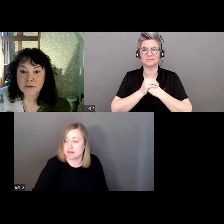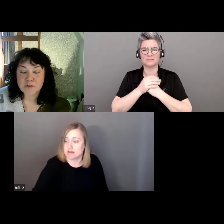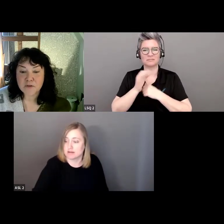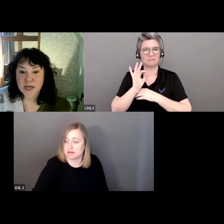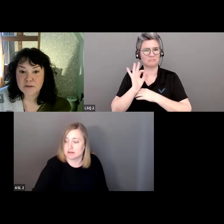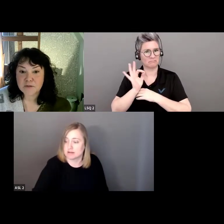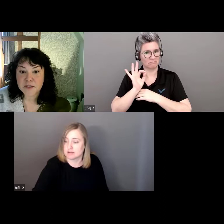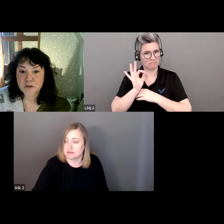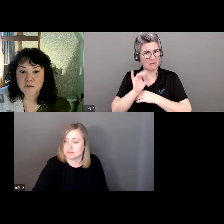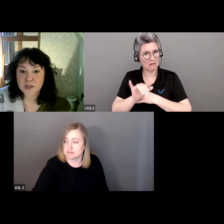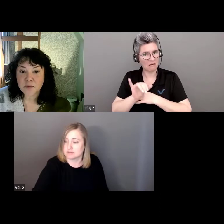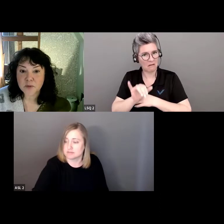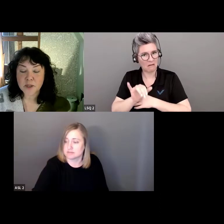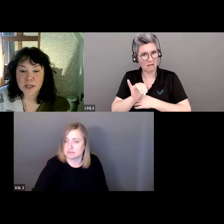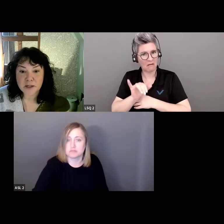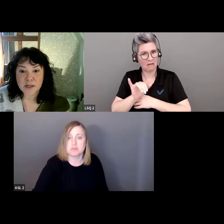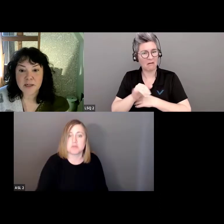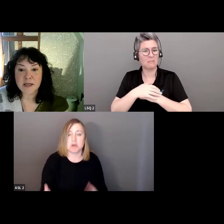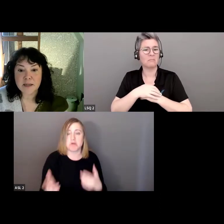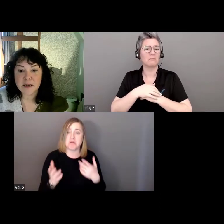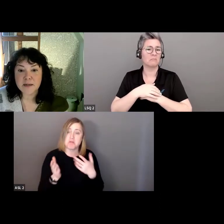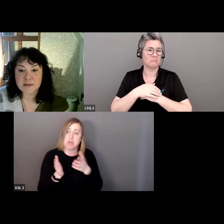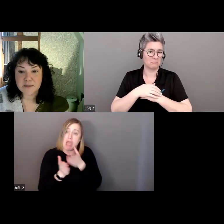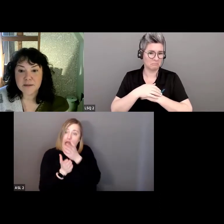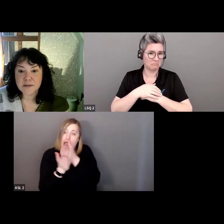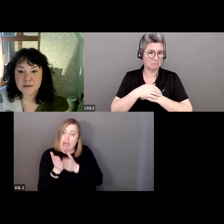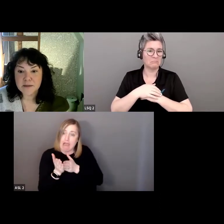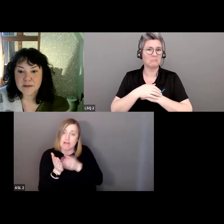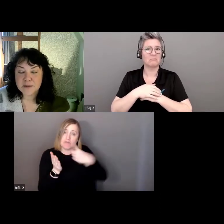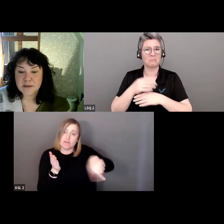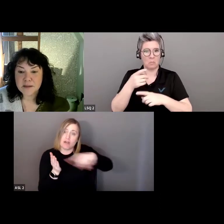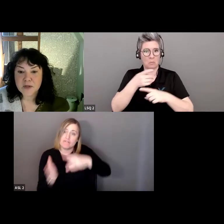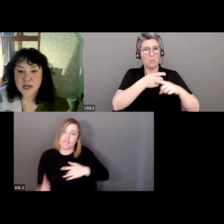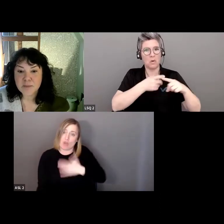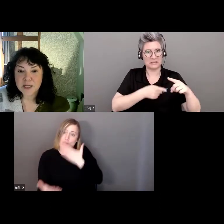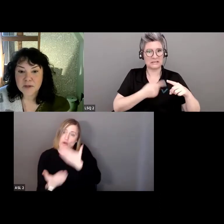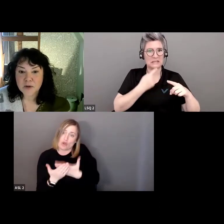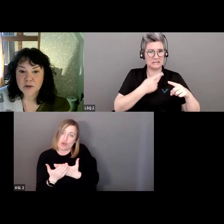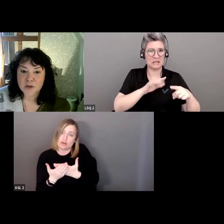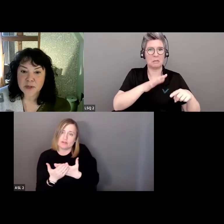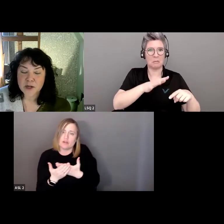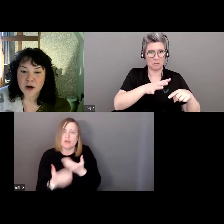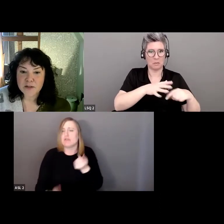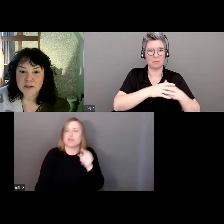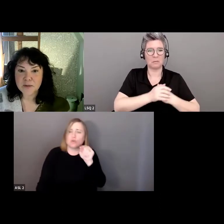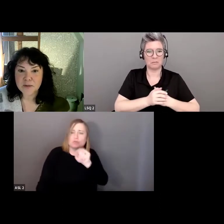Ah, écoutez, quand même, vous êtes la moitié à dire plutôt bon.